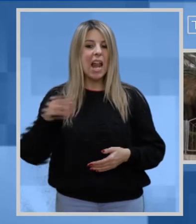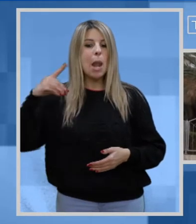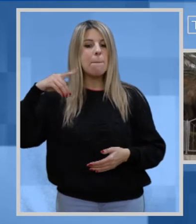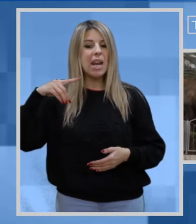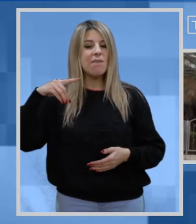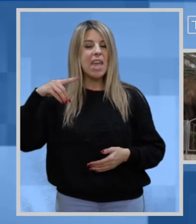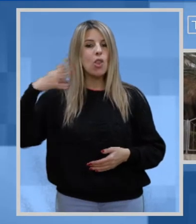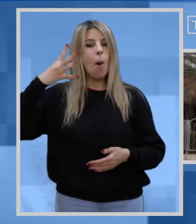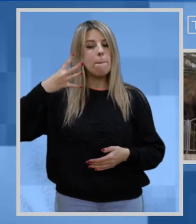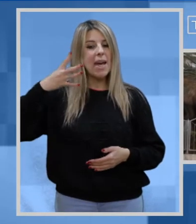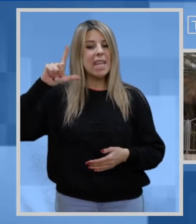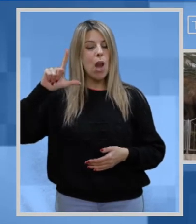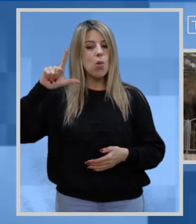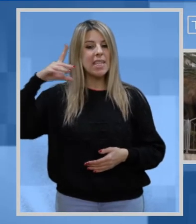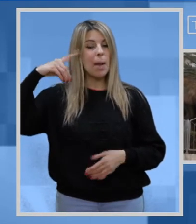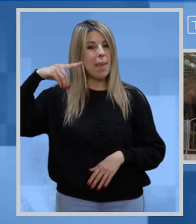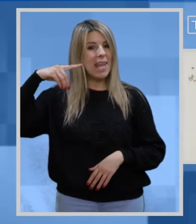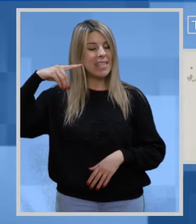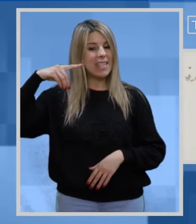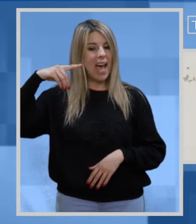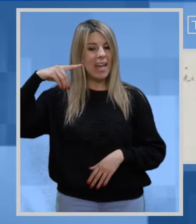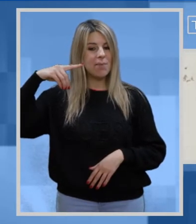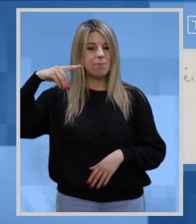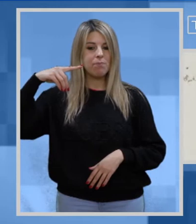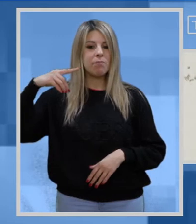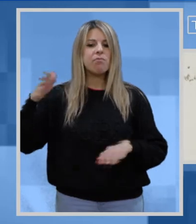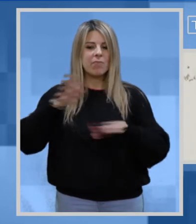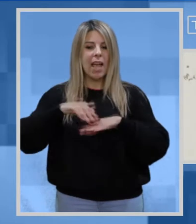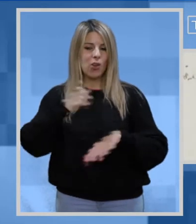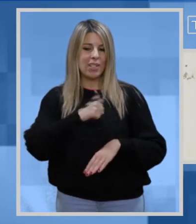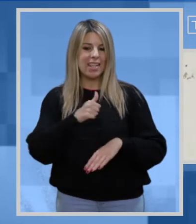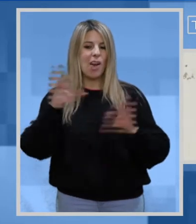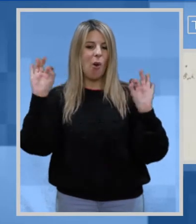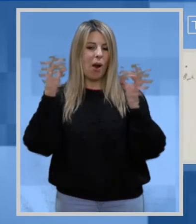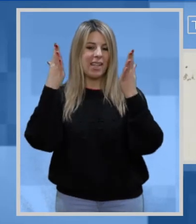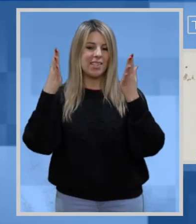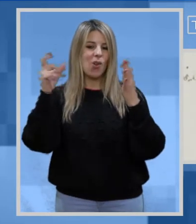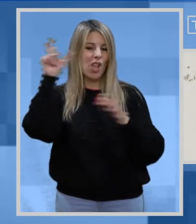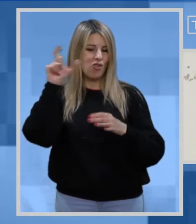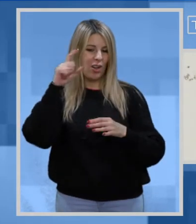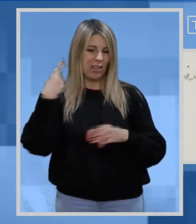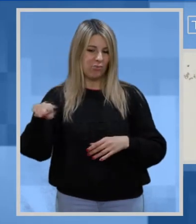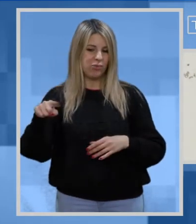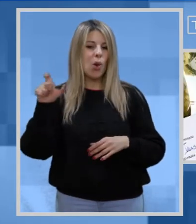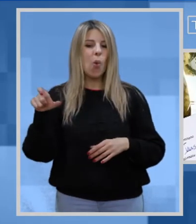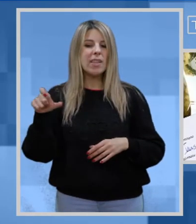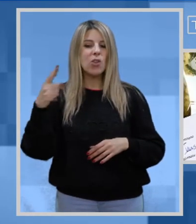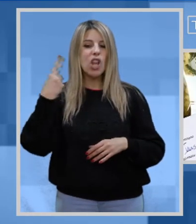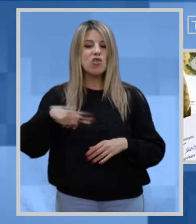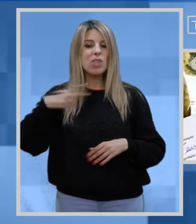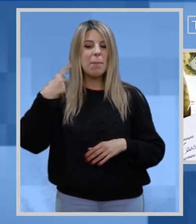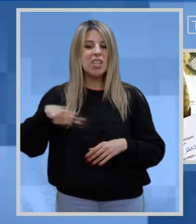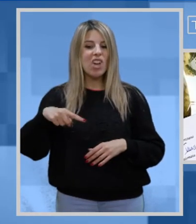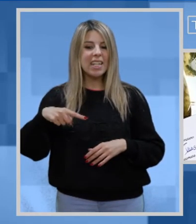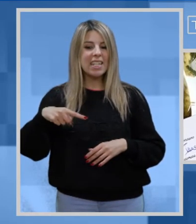Maria Luisa Pellizzari Anche Oristano, in occasione di questa giornata, il questore Giuseppe